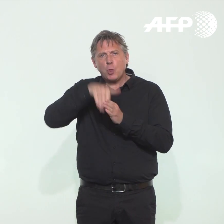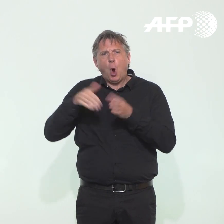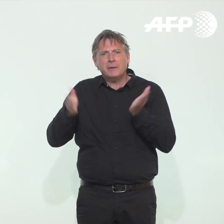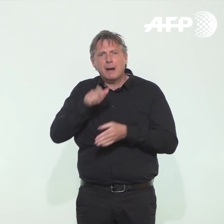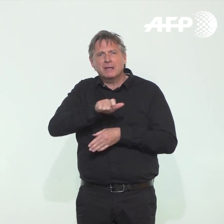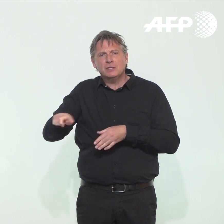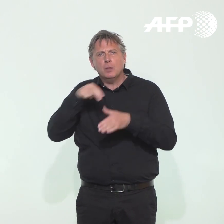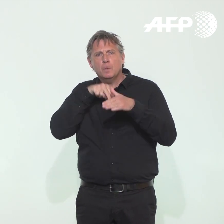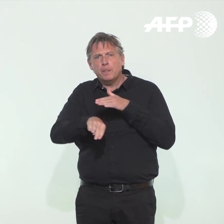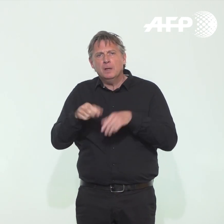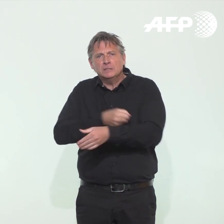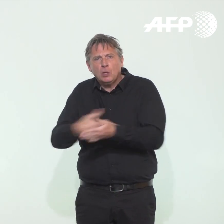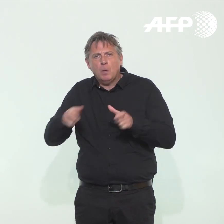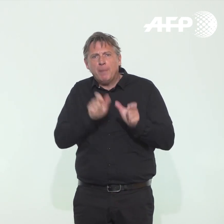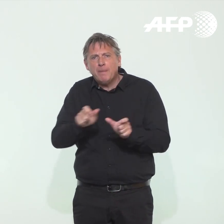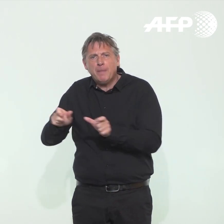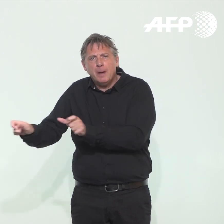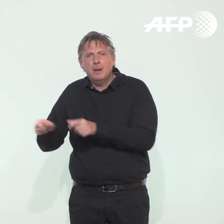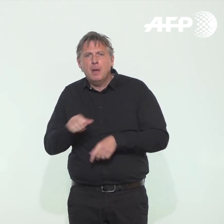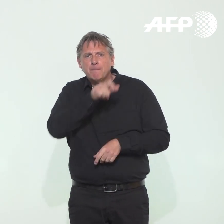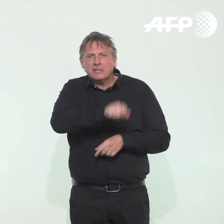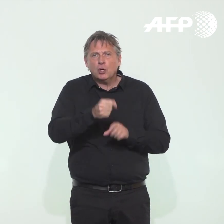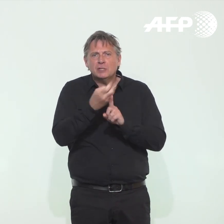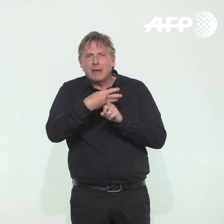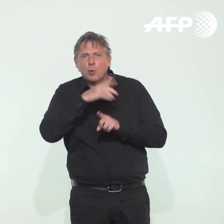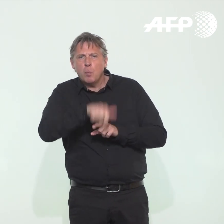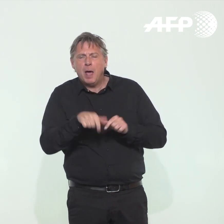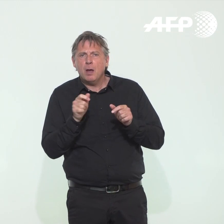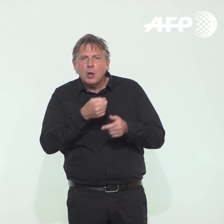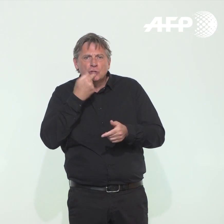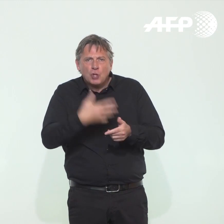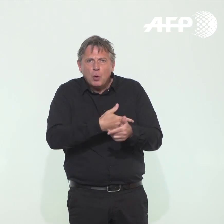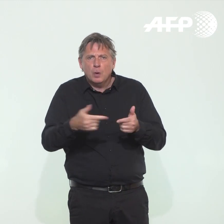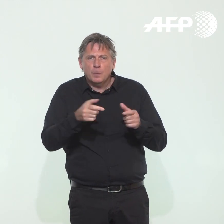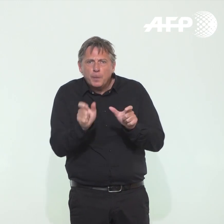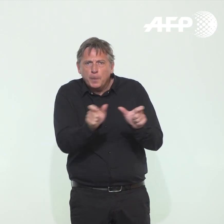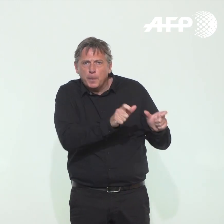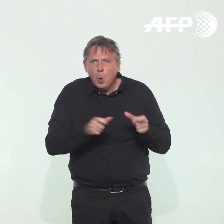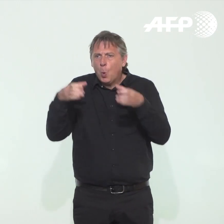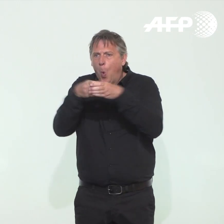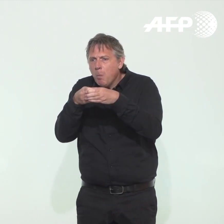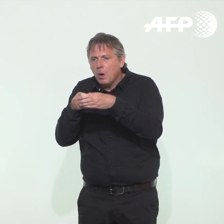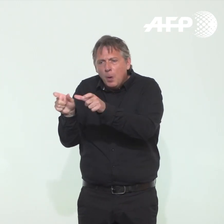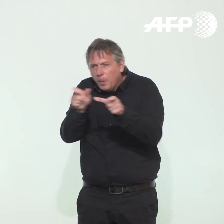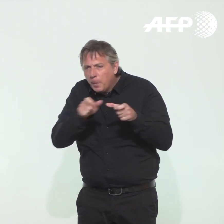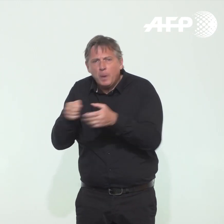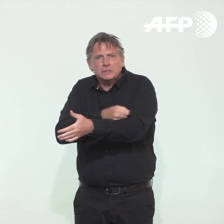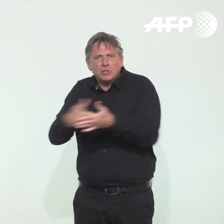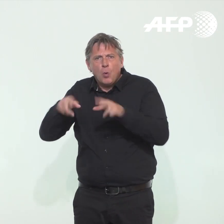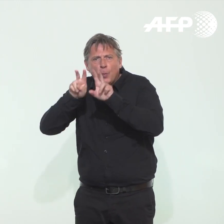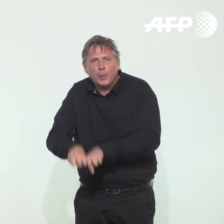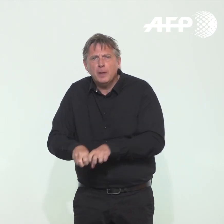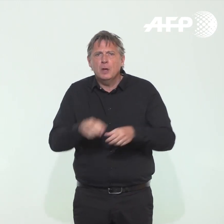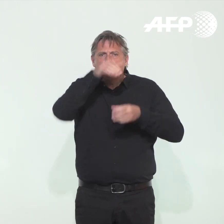toutes les personnes symptomatiques et à leurs contacts, aux cas groupés qui font l'objet d'investigation, aux personnes qui sont dans des hébergements